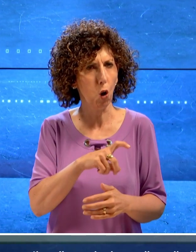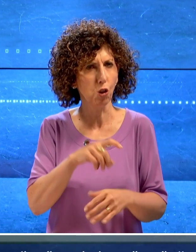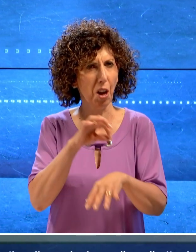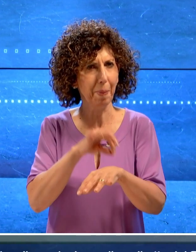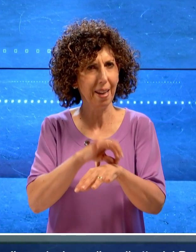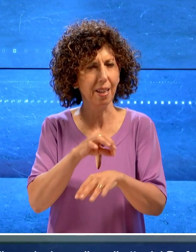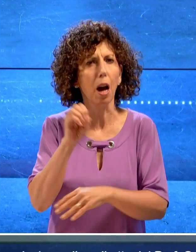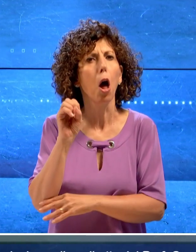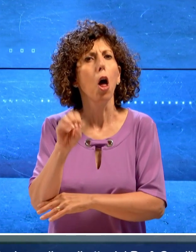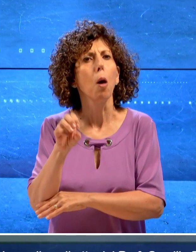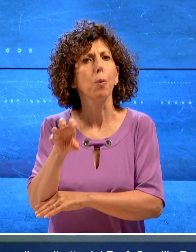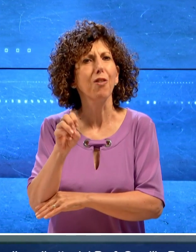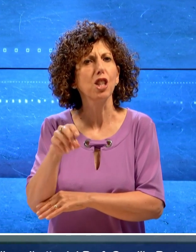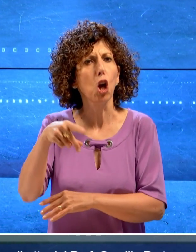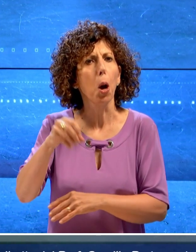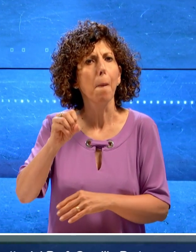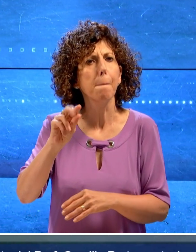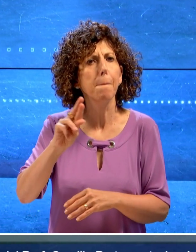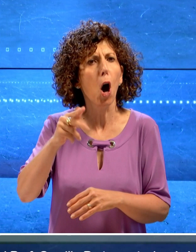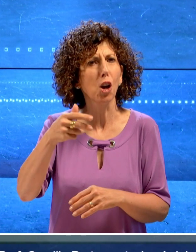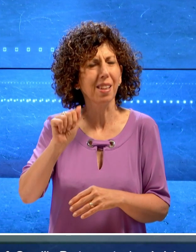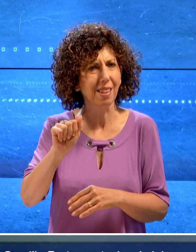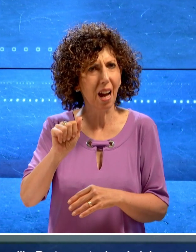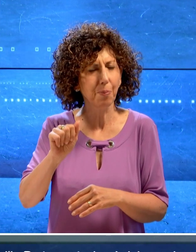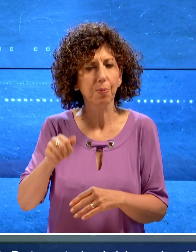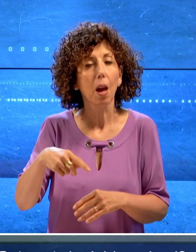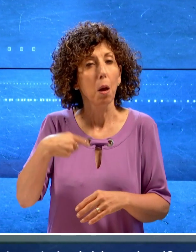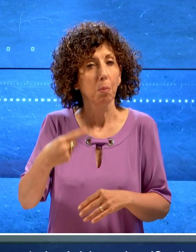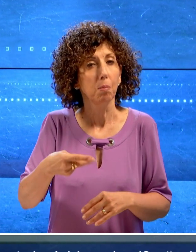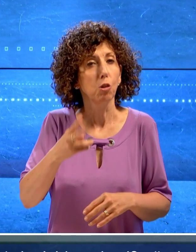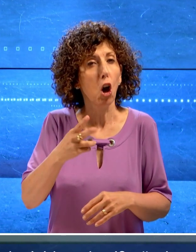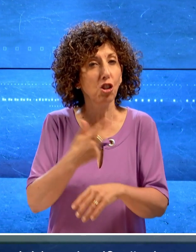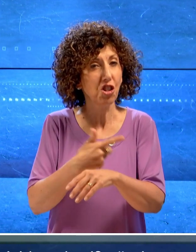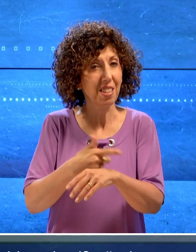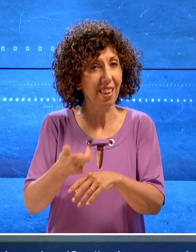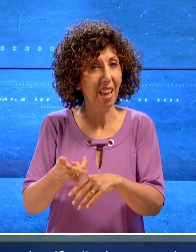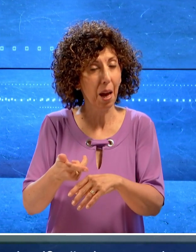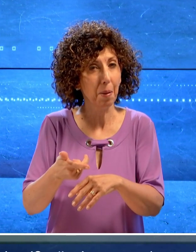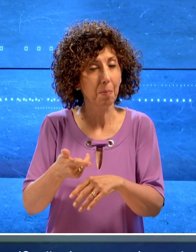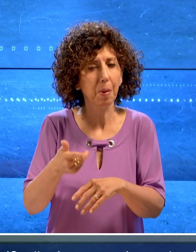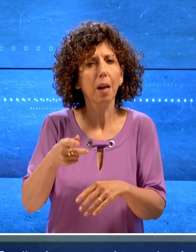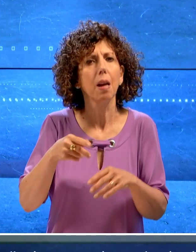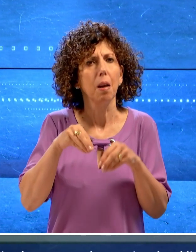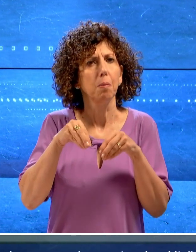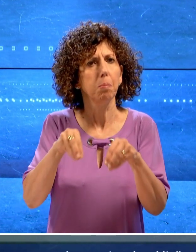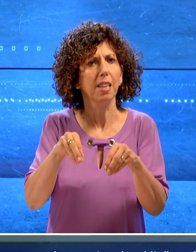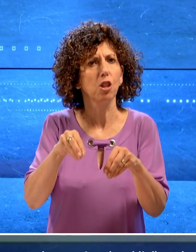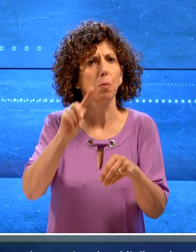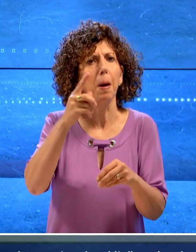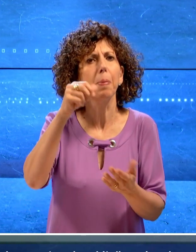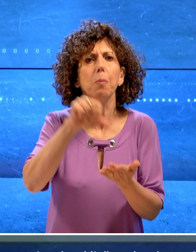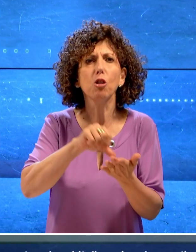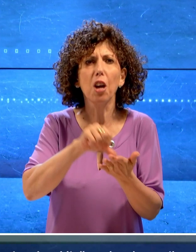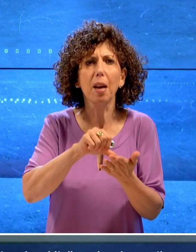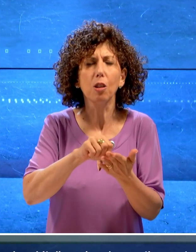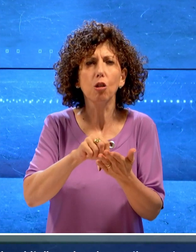Camillo Porta parteciperà dal prossimo 12 settembre come primo centro al Sud Italia ad un